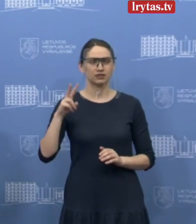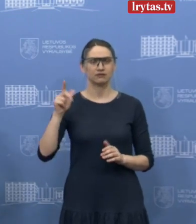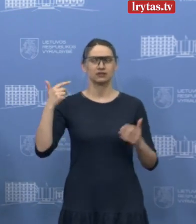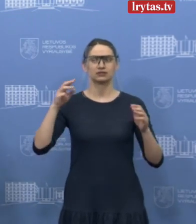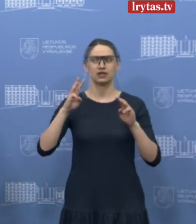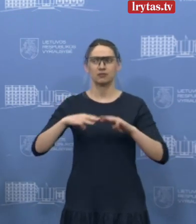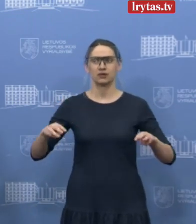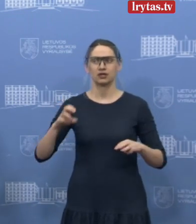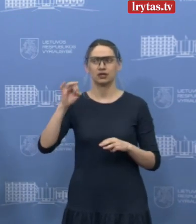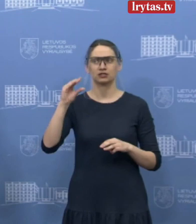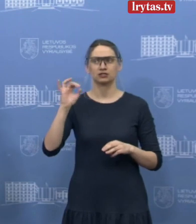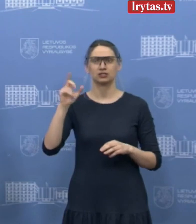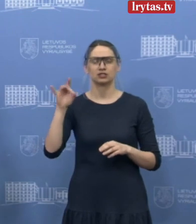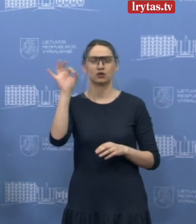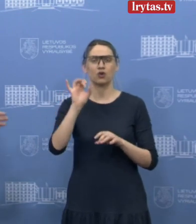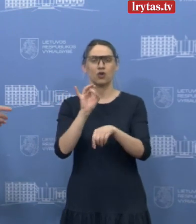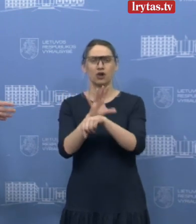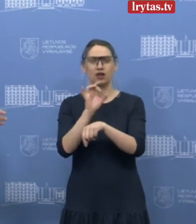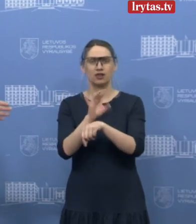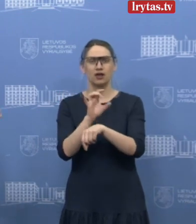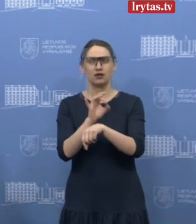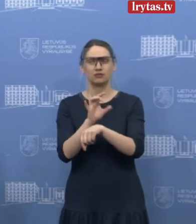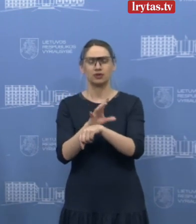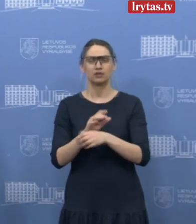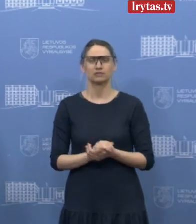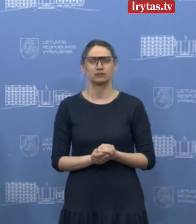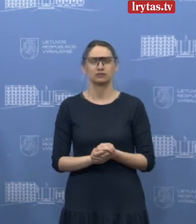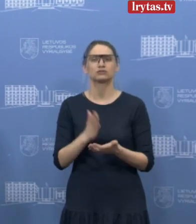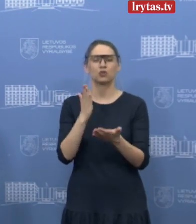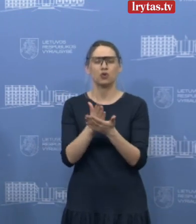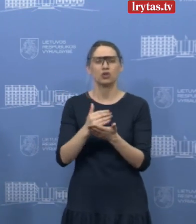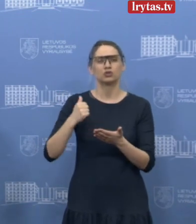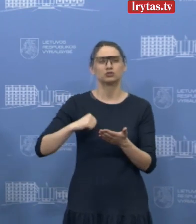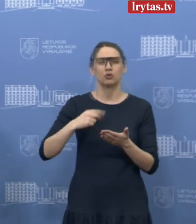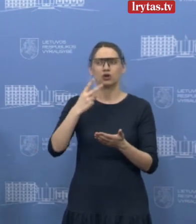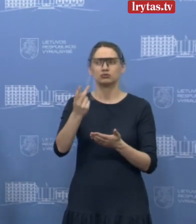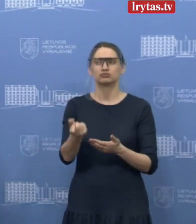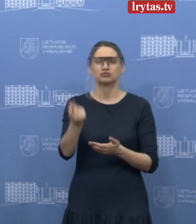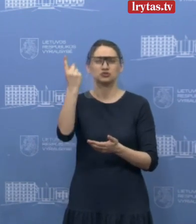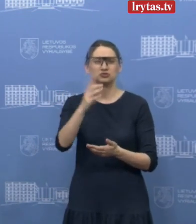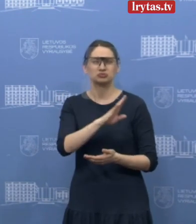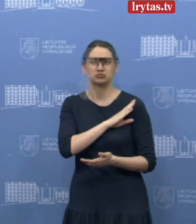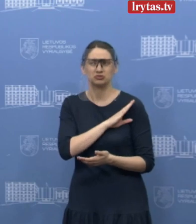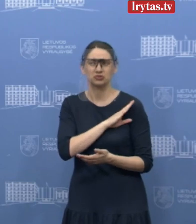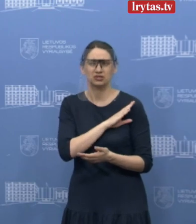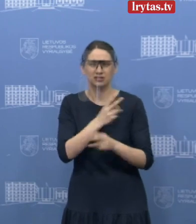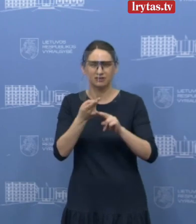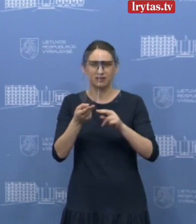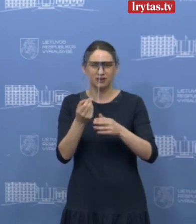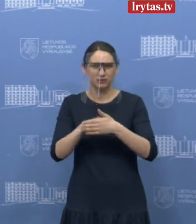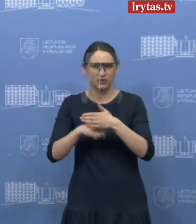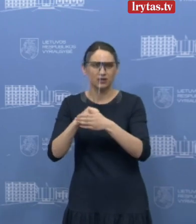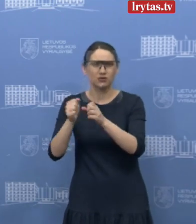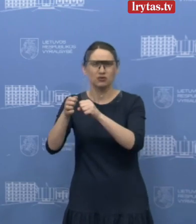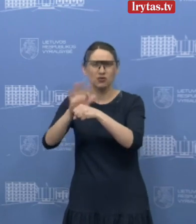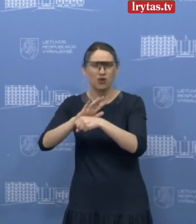Šešelgiui apie Klaipėdos atvejį, nes Klaipėdos lygoninės medikai sako, kad ta mirtis yra ne nuo koronavirso, o